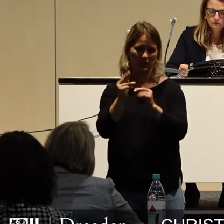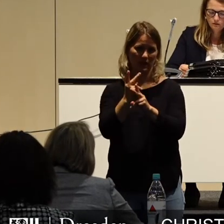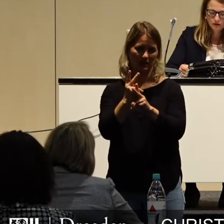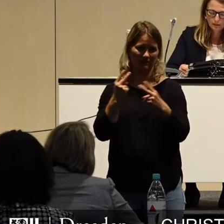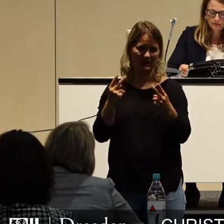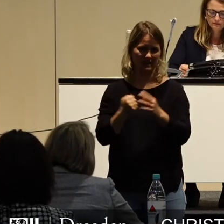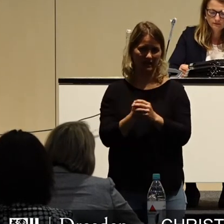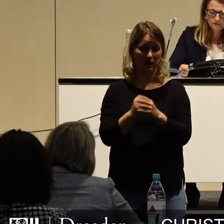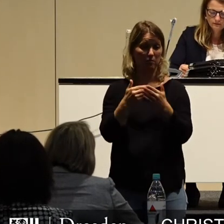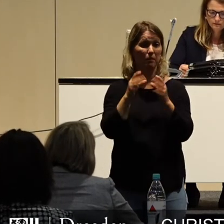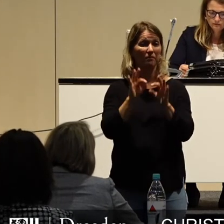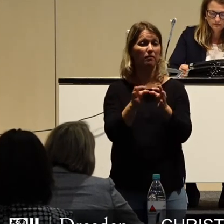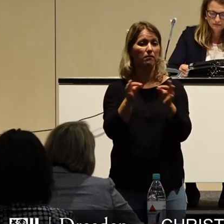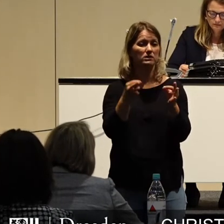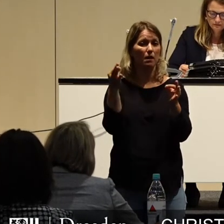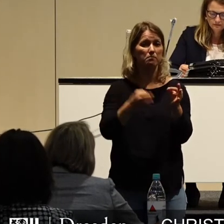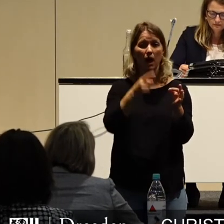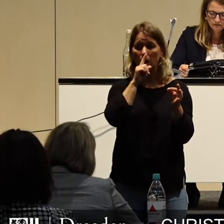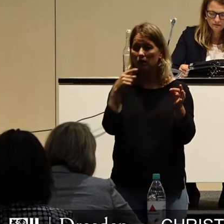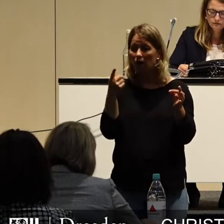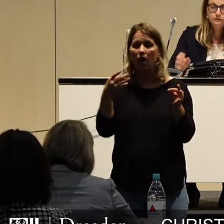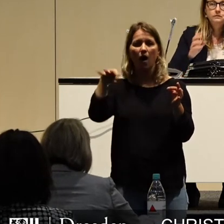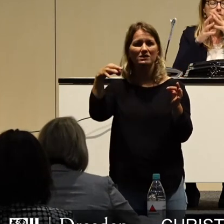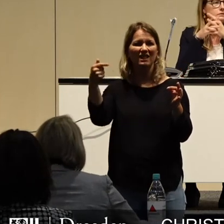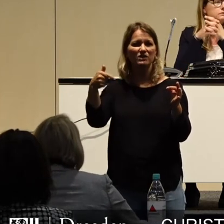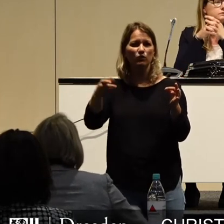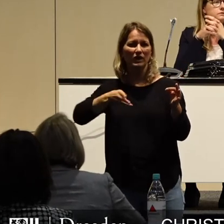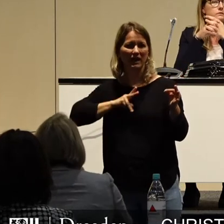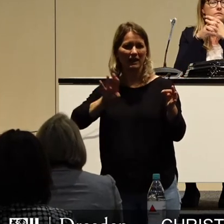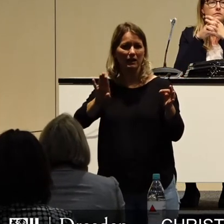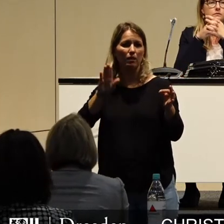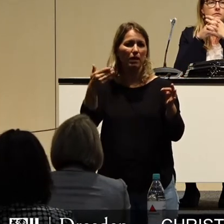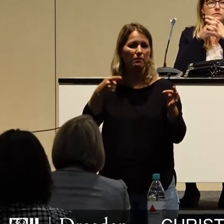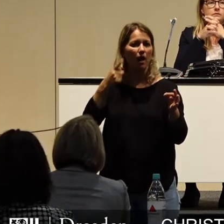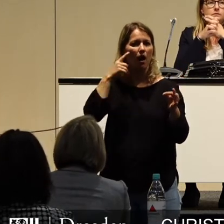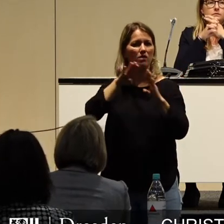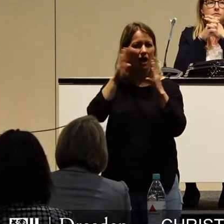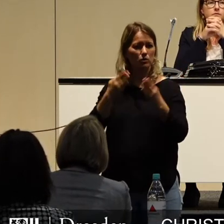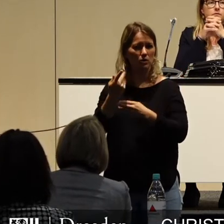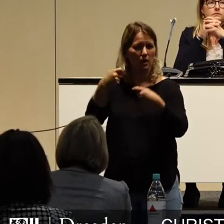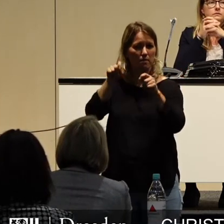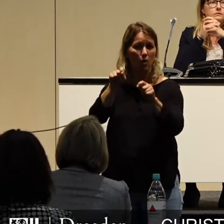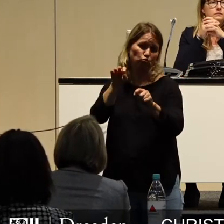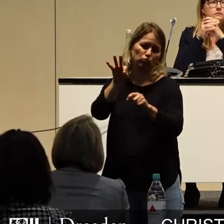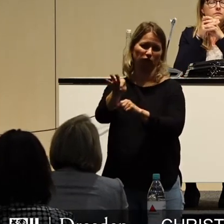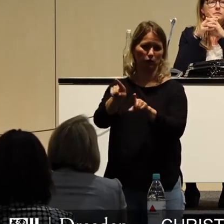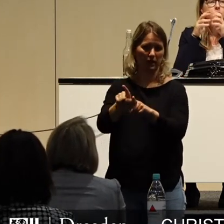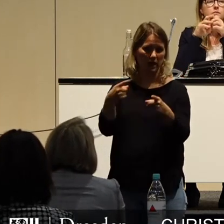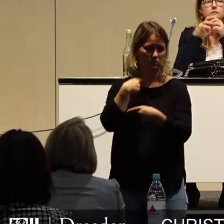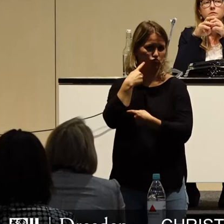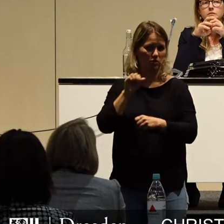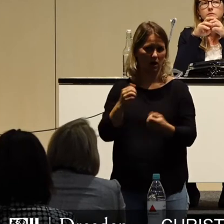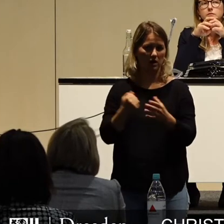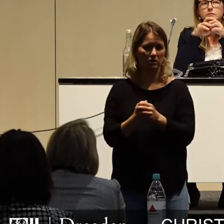Maßnahmen für teilweise kreditfinanzierte Einzelinvestitionen, beispielsweise wie vorgeschlagen beim Rathausneubau, für uns denkbar, um die extremen